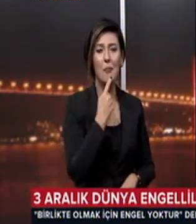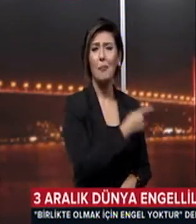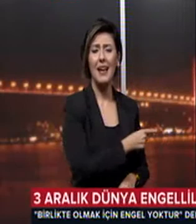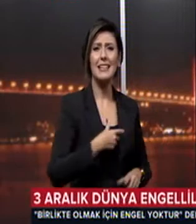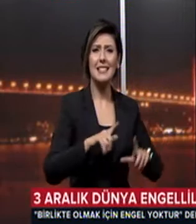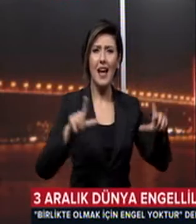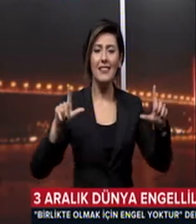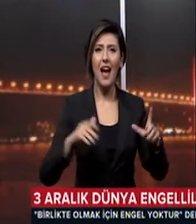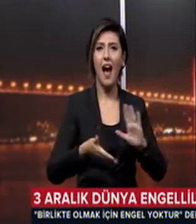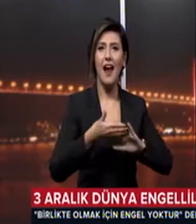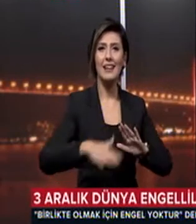alkışlarıyla destek verdi